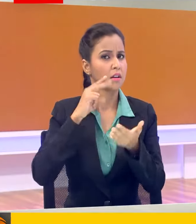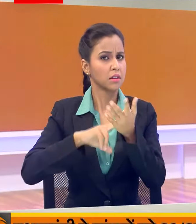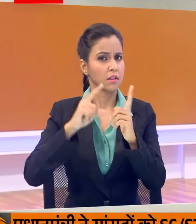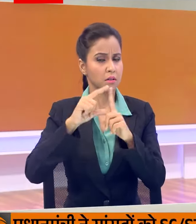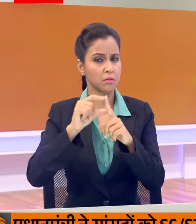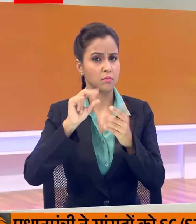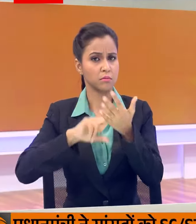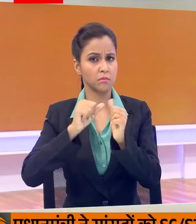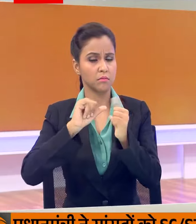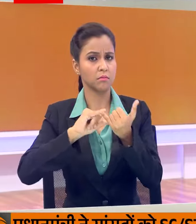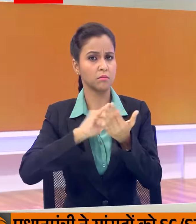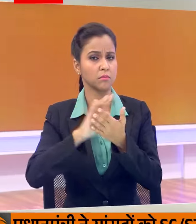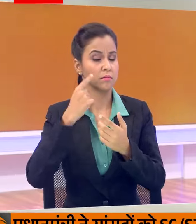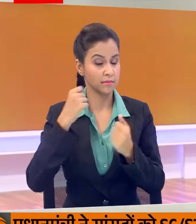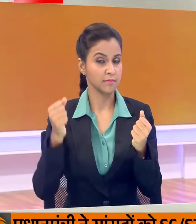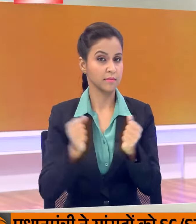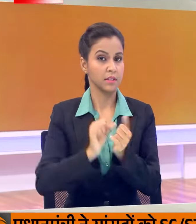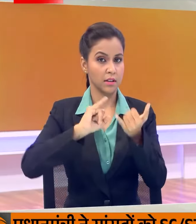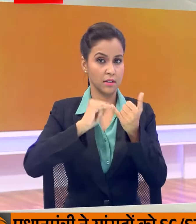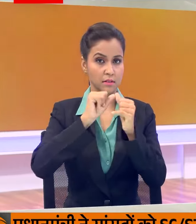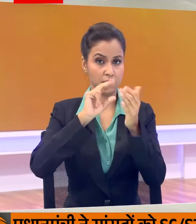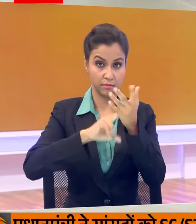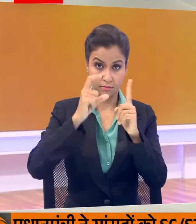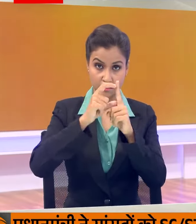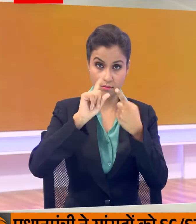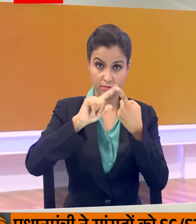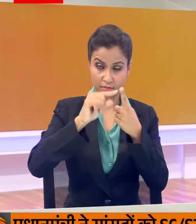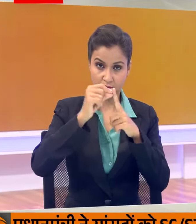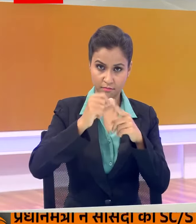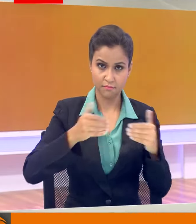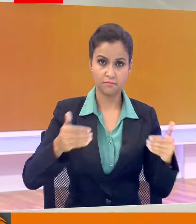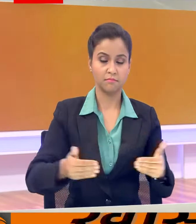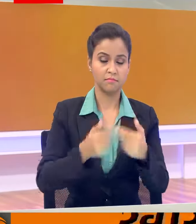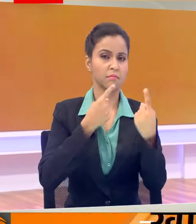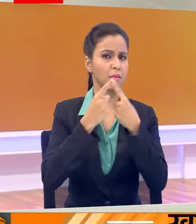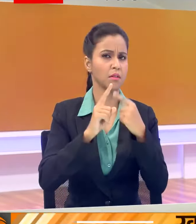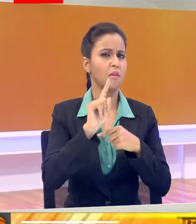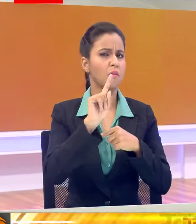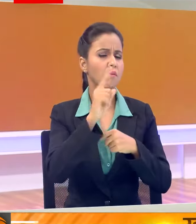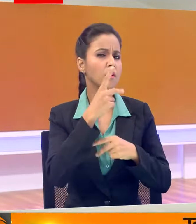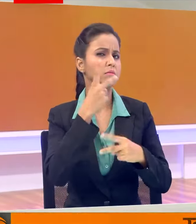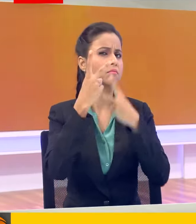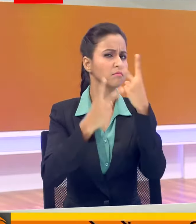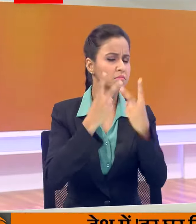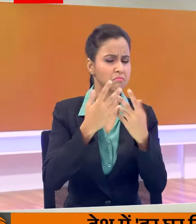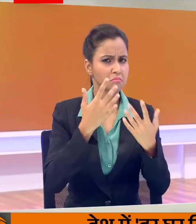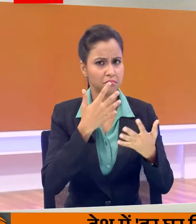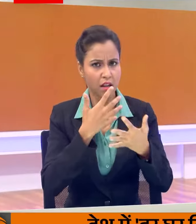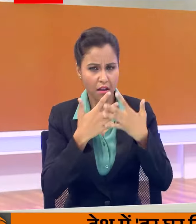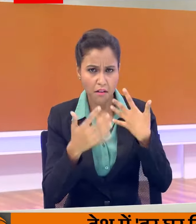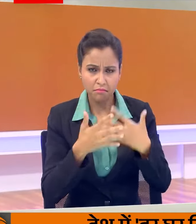तिमोर लेस्टे में भारत के राष्टूत संदीब चुकरवर्ती जी हम उनसे बात करते हैं सर फर्स्ट विजिट किसी भी भारतिय